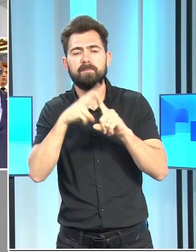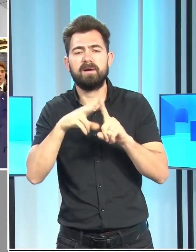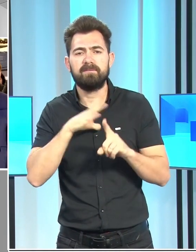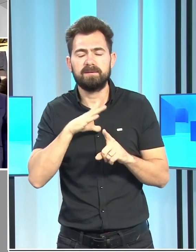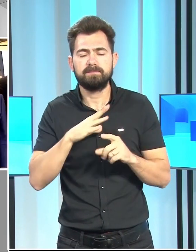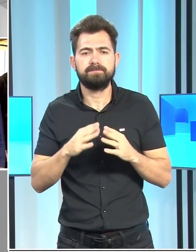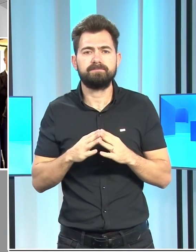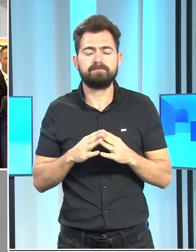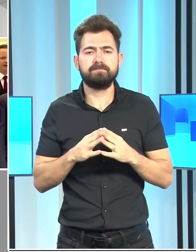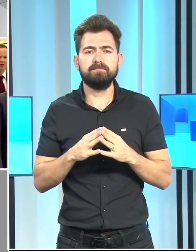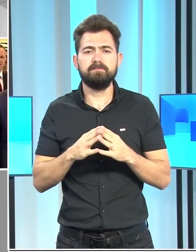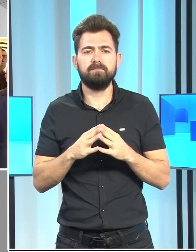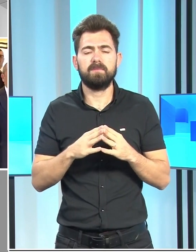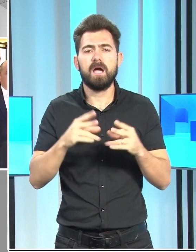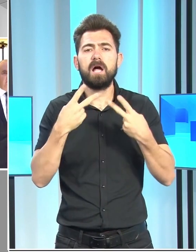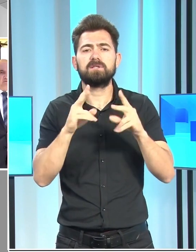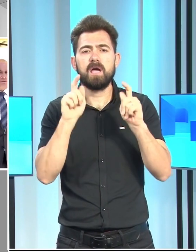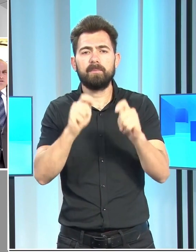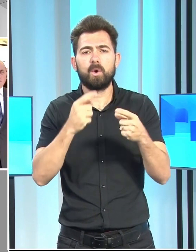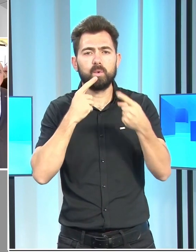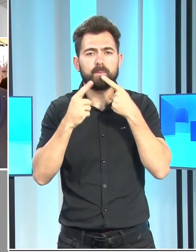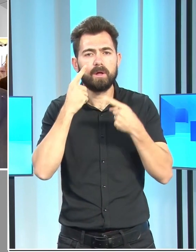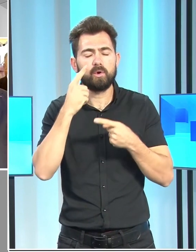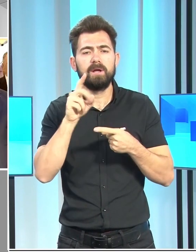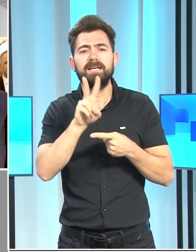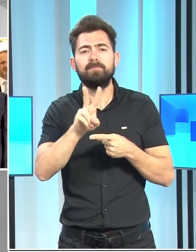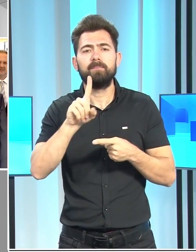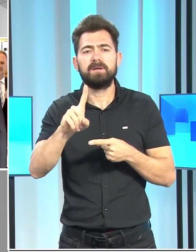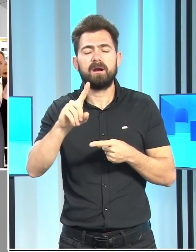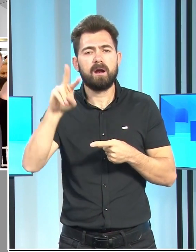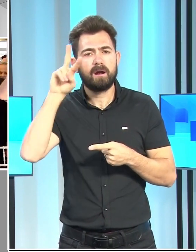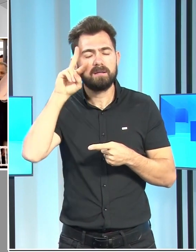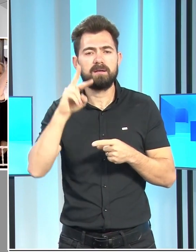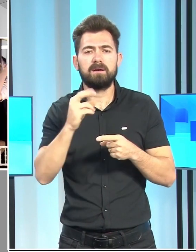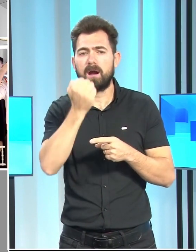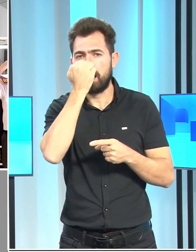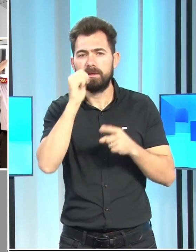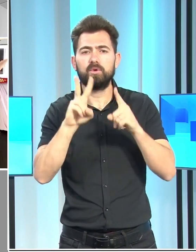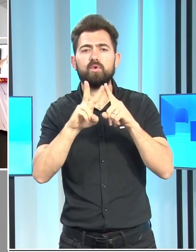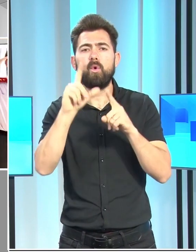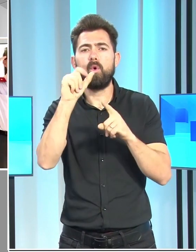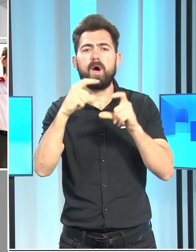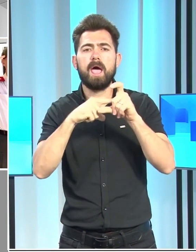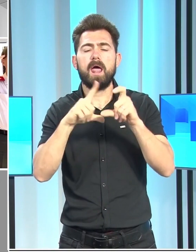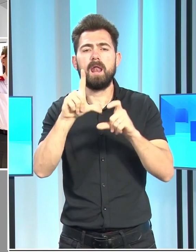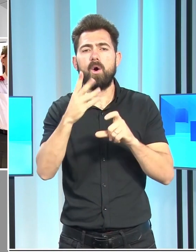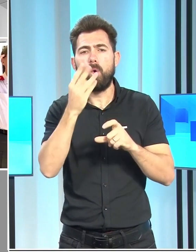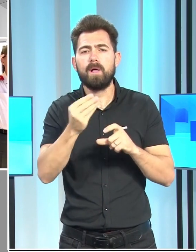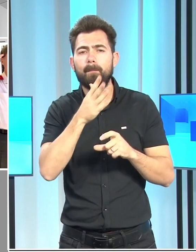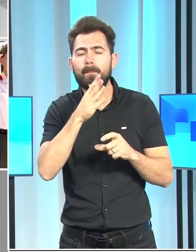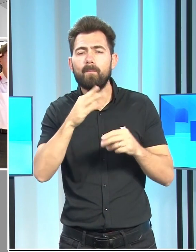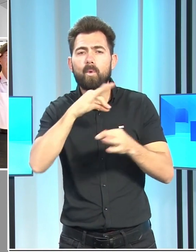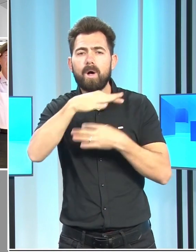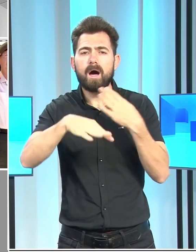Açılışta yapılan konuşmalarda 21 Aralık Kanlı Noel olarak bilinen olayın